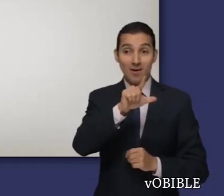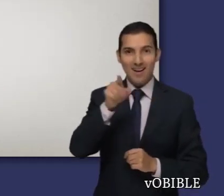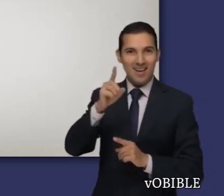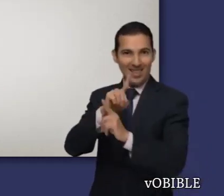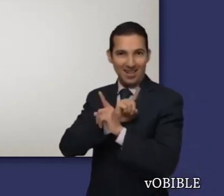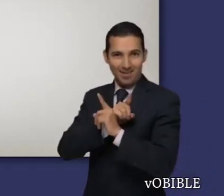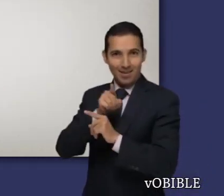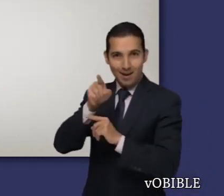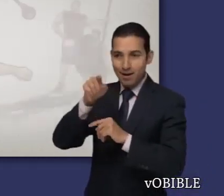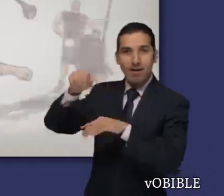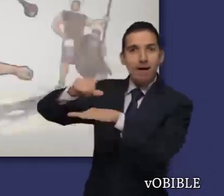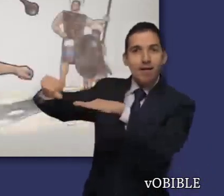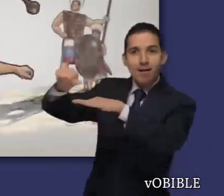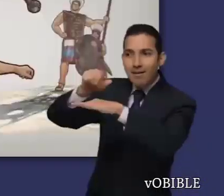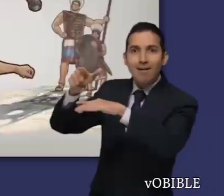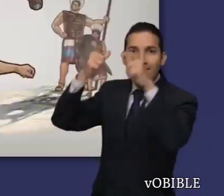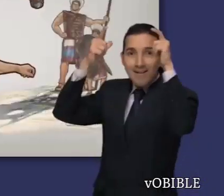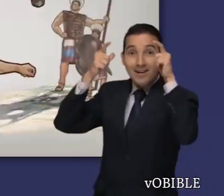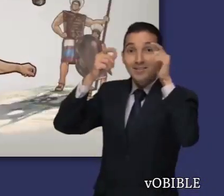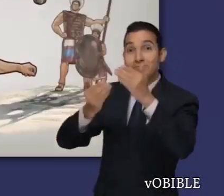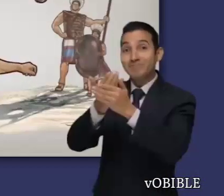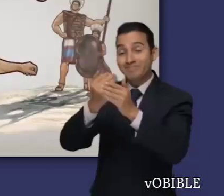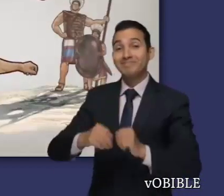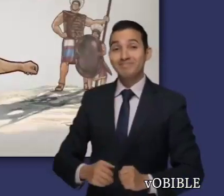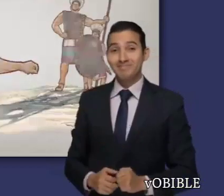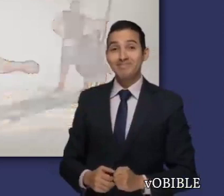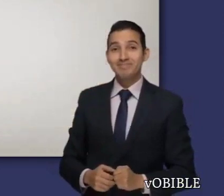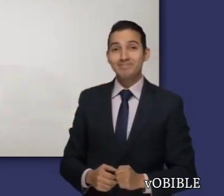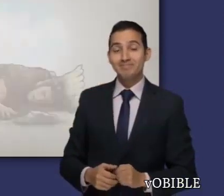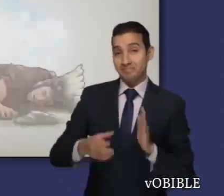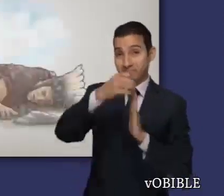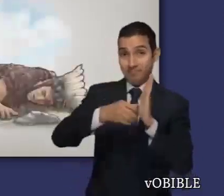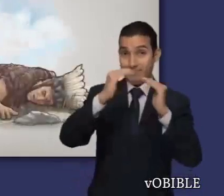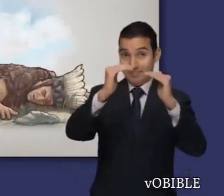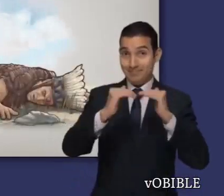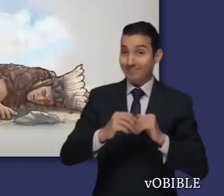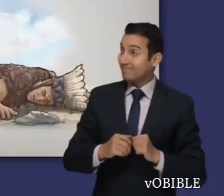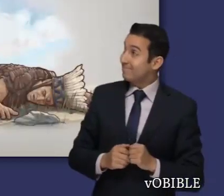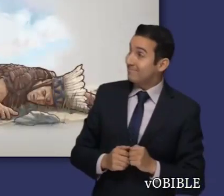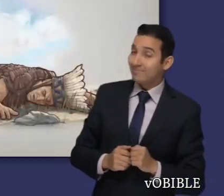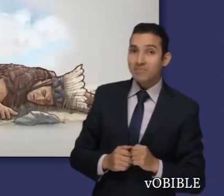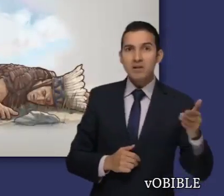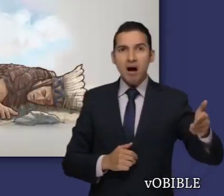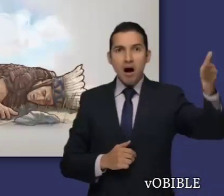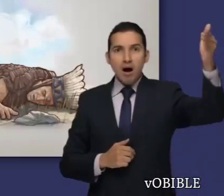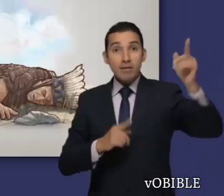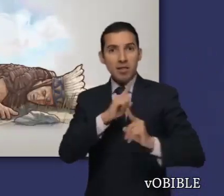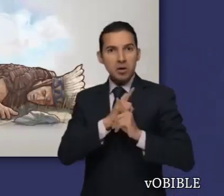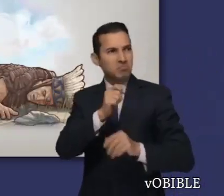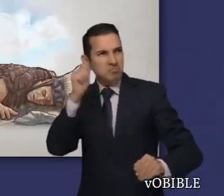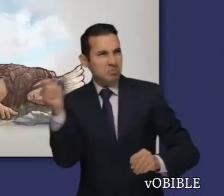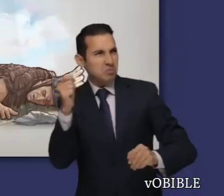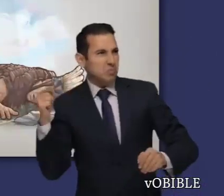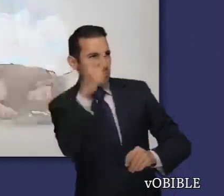En el siguiente capítulo, David mata al gigante Goliat, un poderoso guerrero filisteo, con sólo una